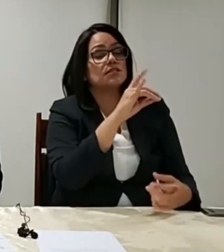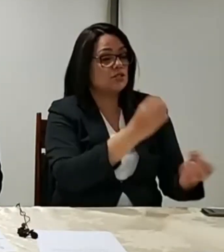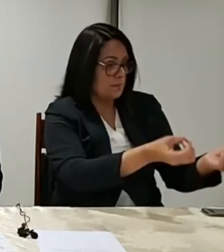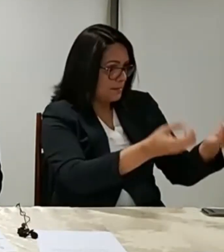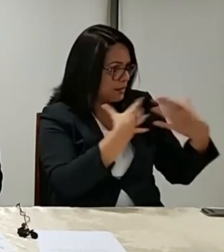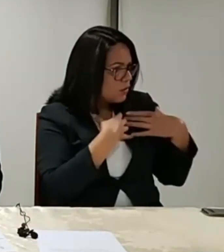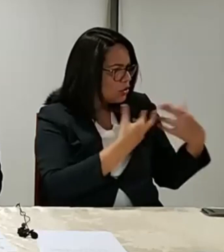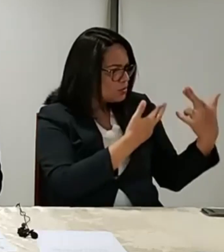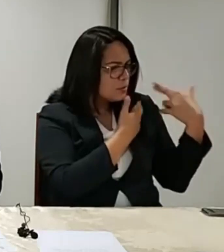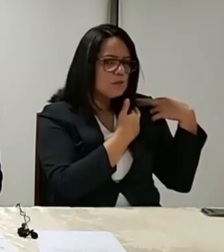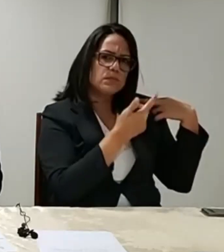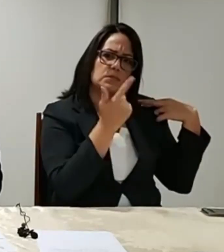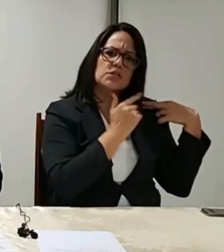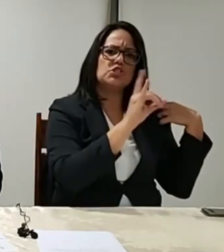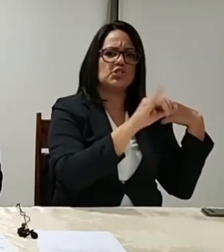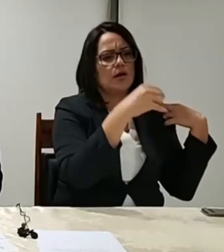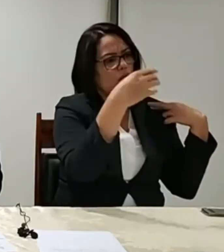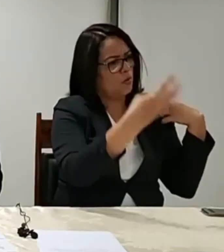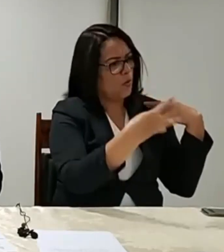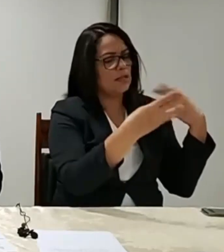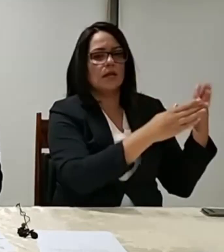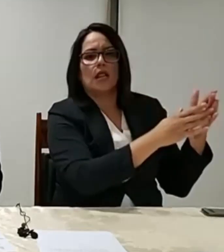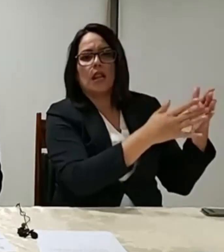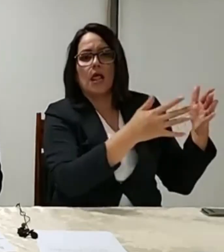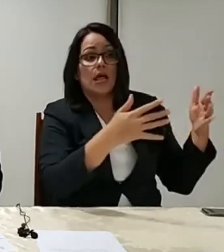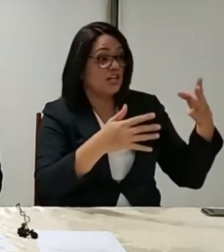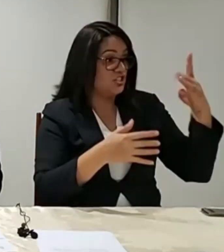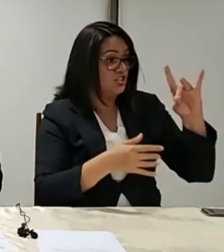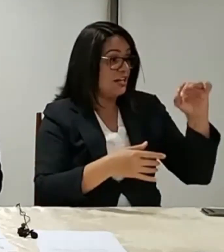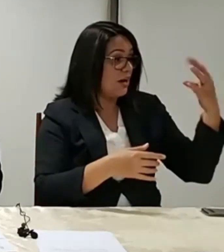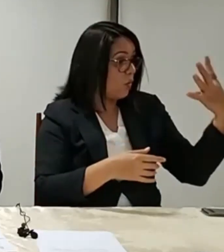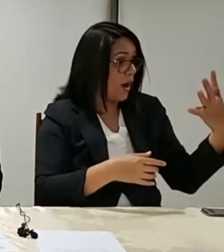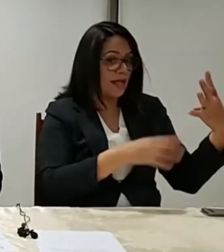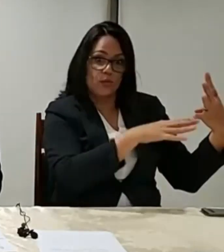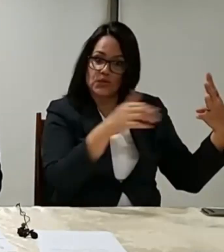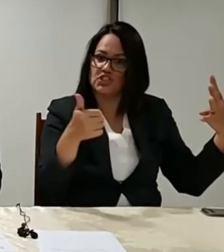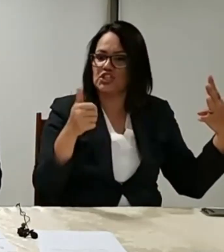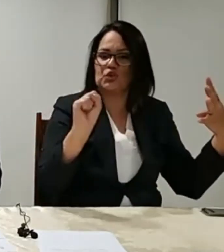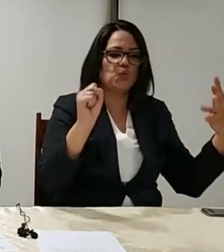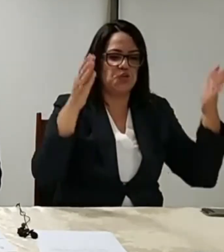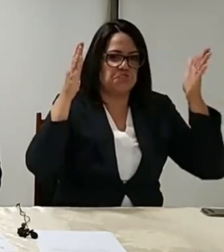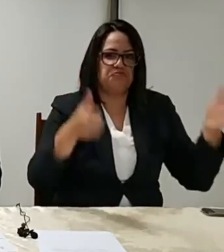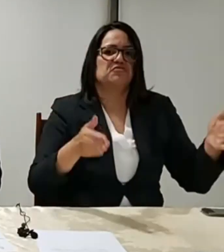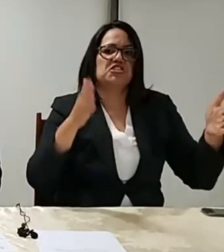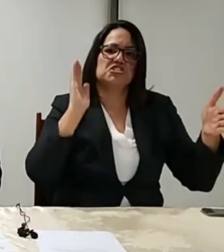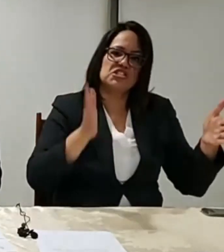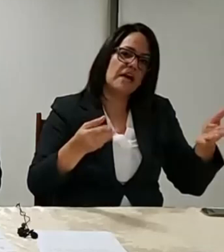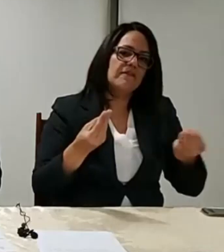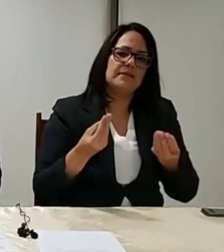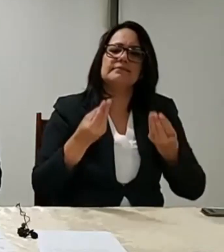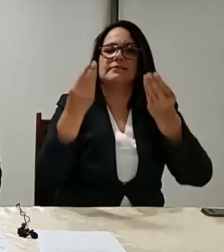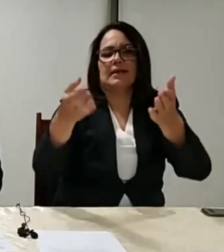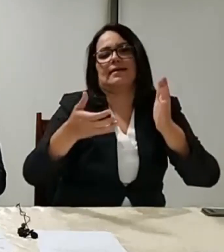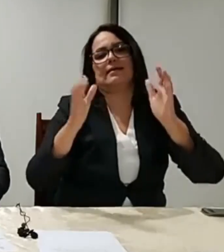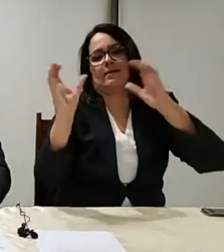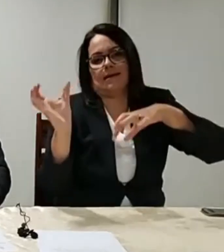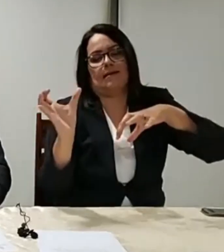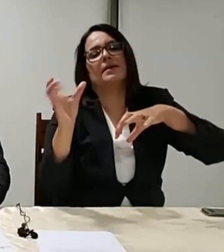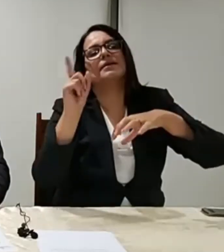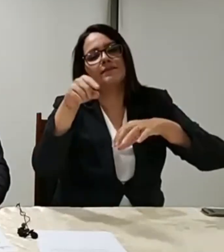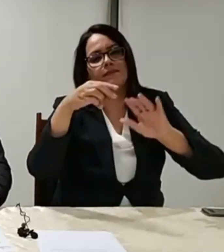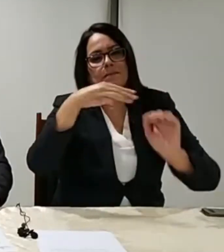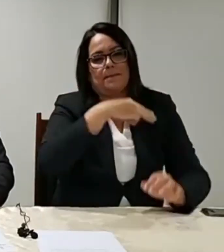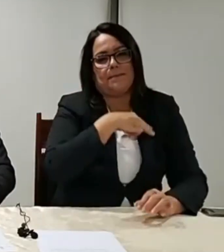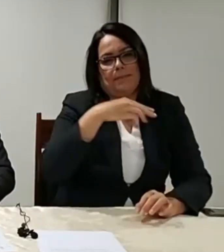missão da relatoria, do dia 4, hoje dia 18, o senhor já encaminha à Câmara dos Deputados essa